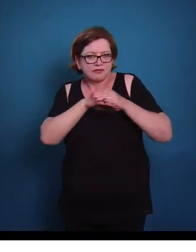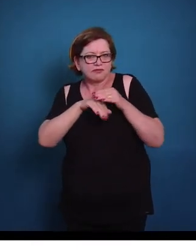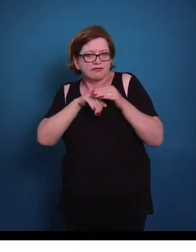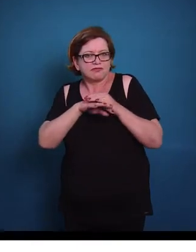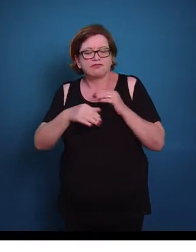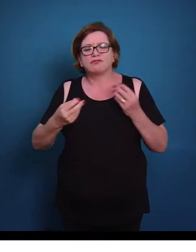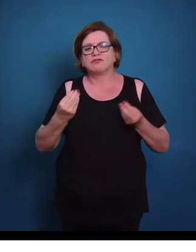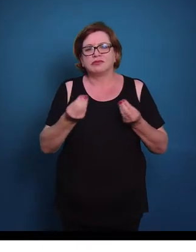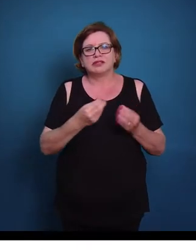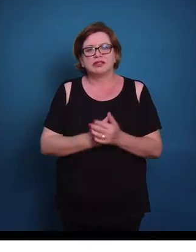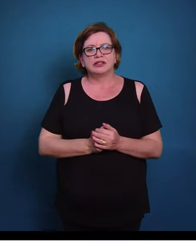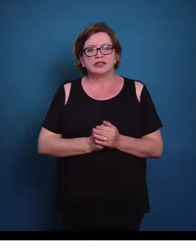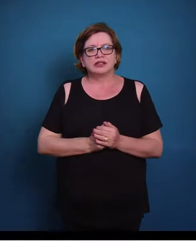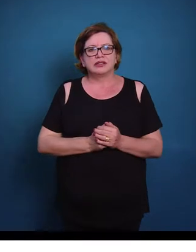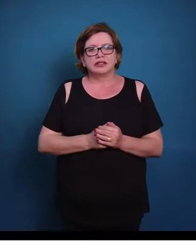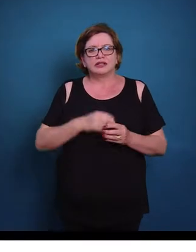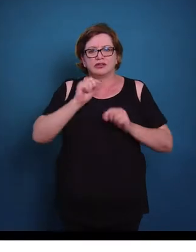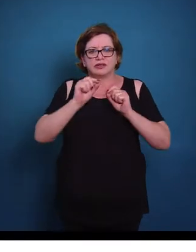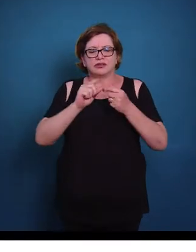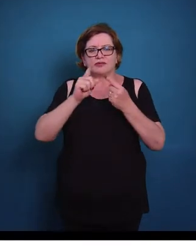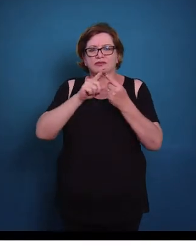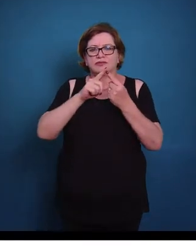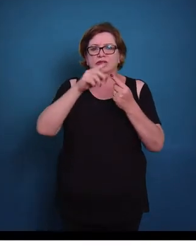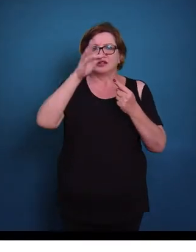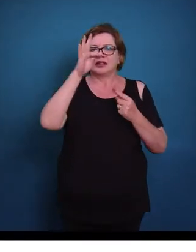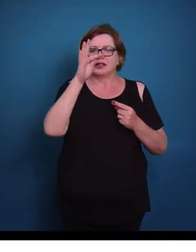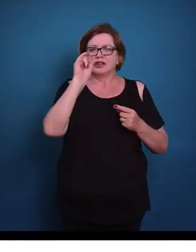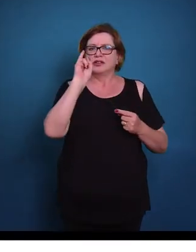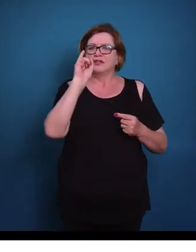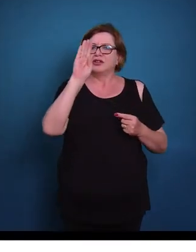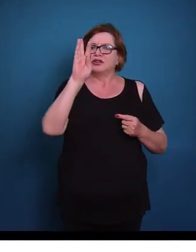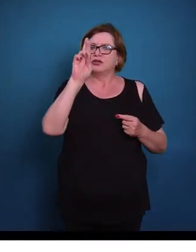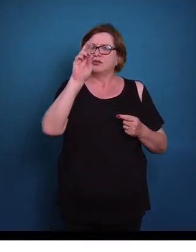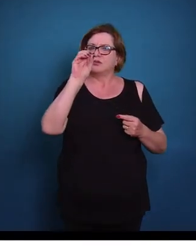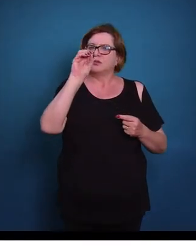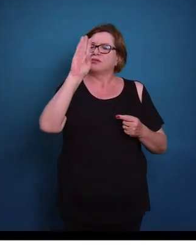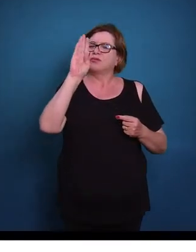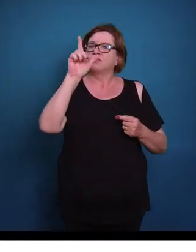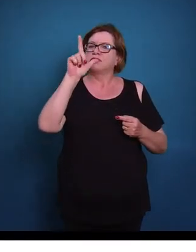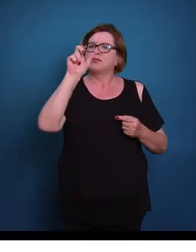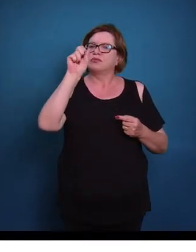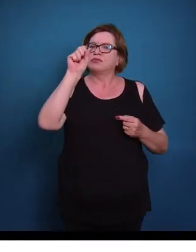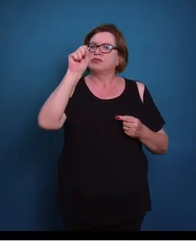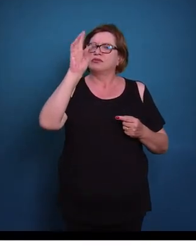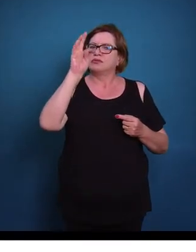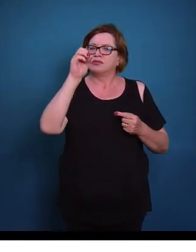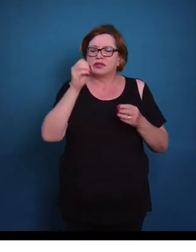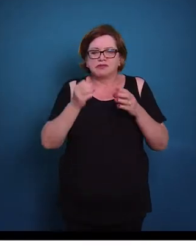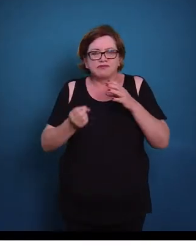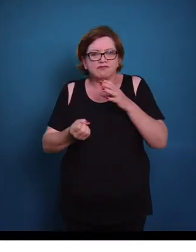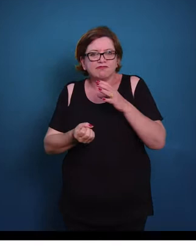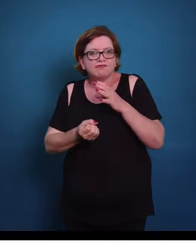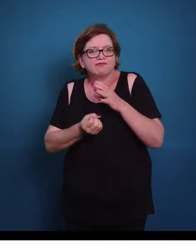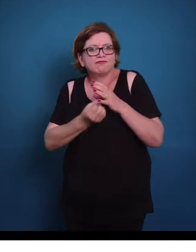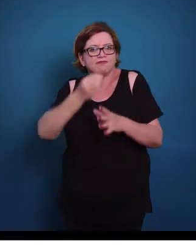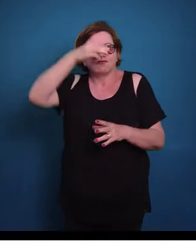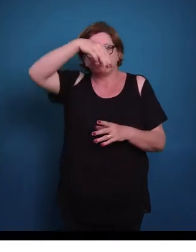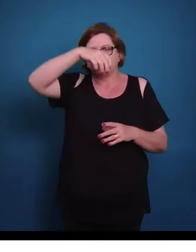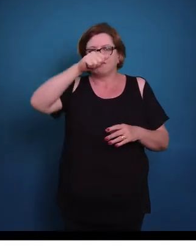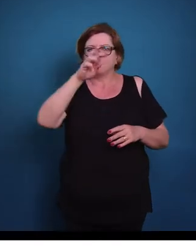gordura. Então os fibroblastos são as células que vão produzir essa matriz extracelular. Então elas são